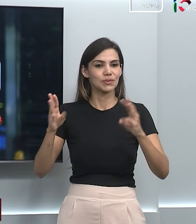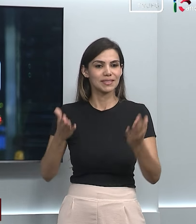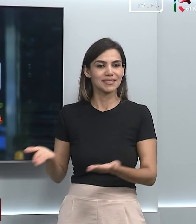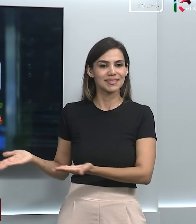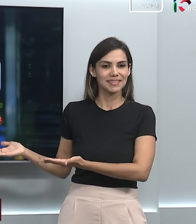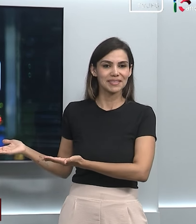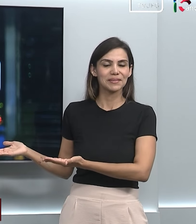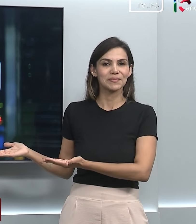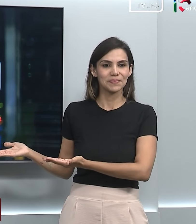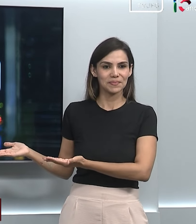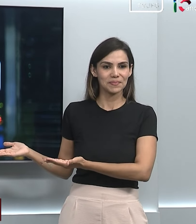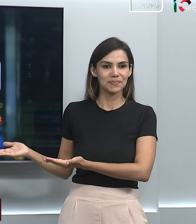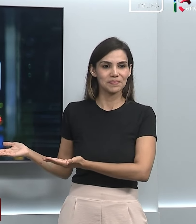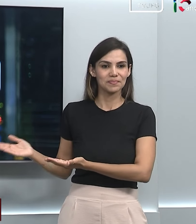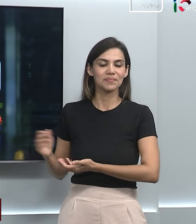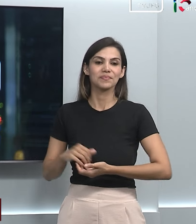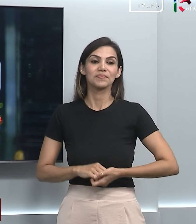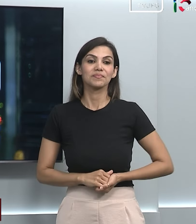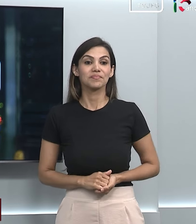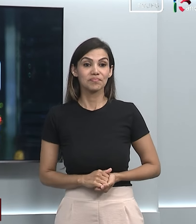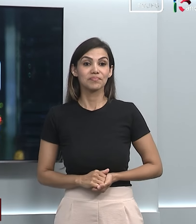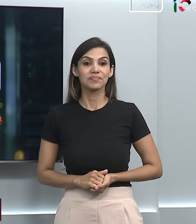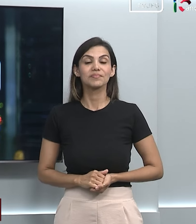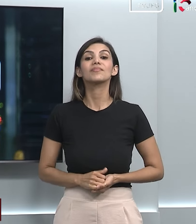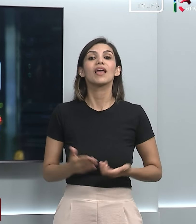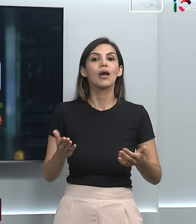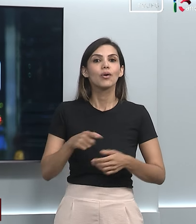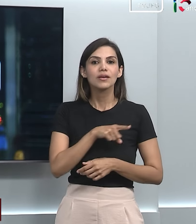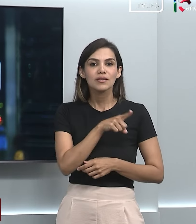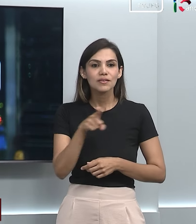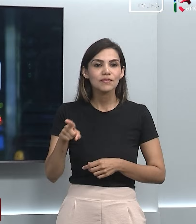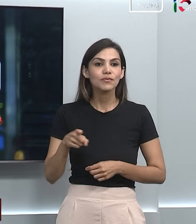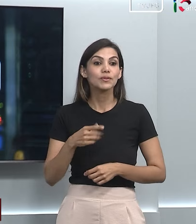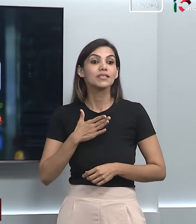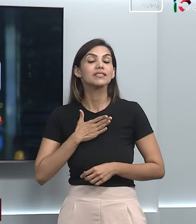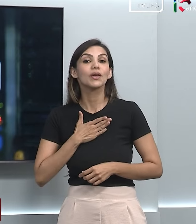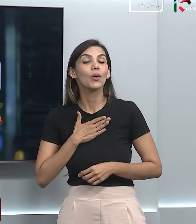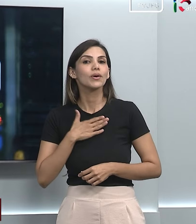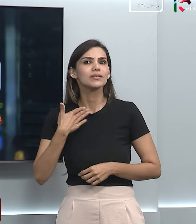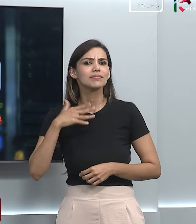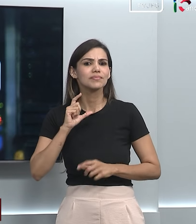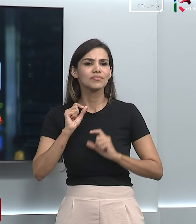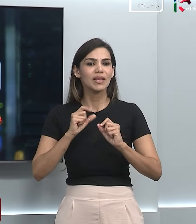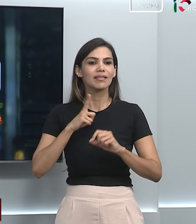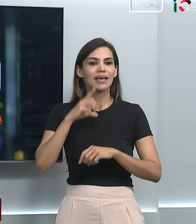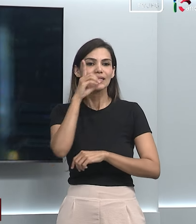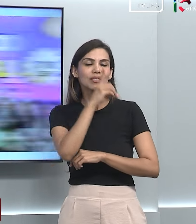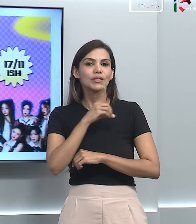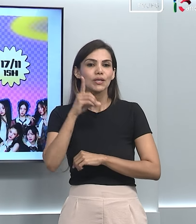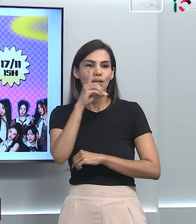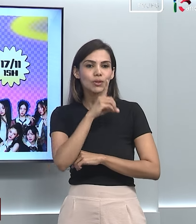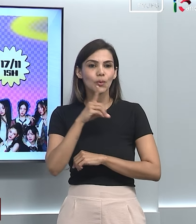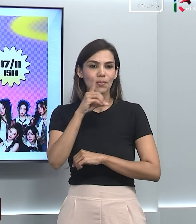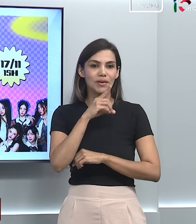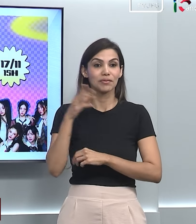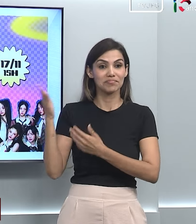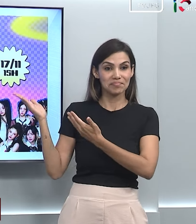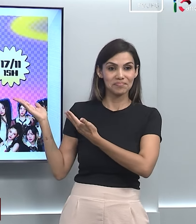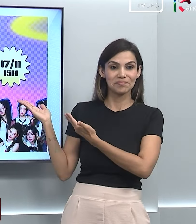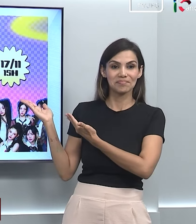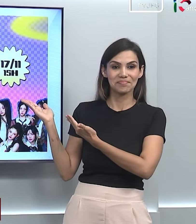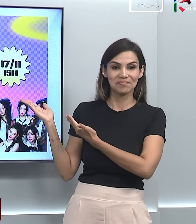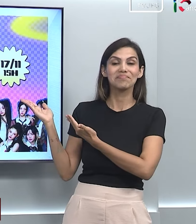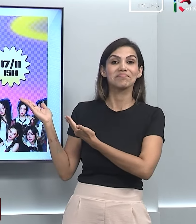.br. Agora essa indicação é para os amantes do K-pop, hein? No domingo, será realizado o K-pop Day. A